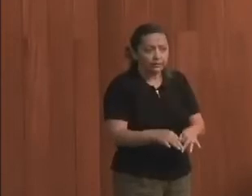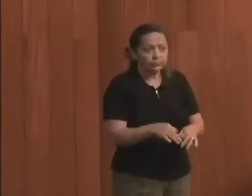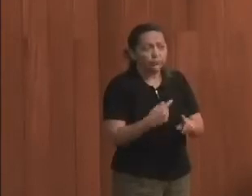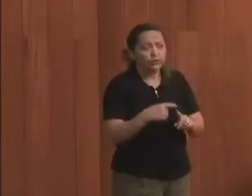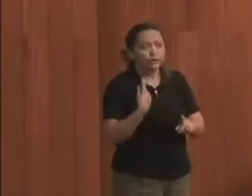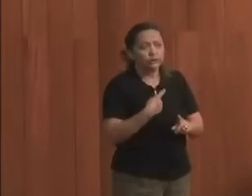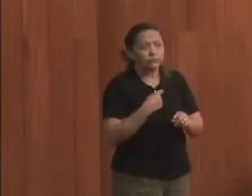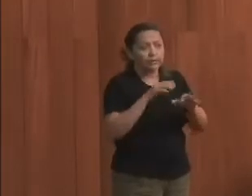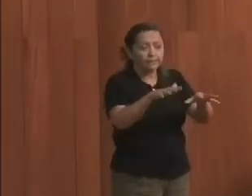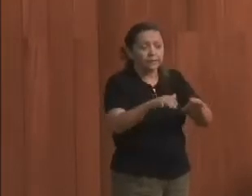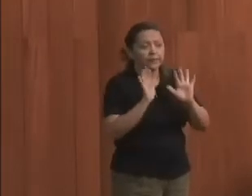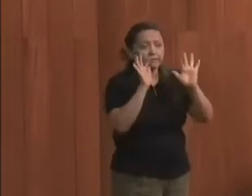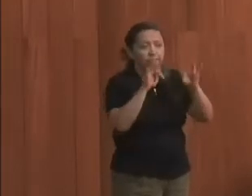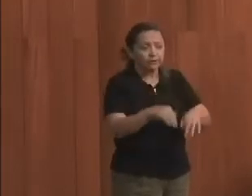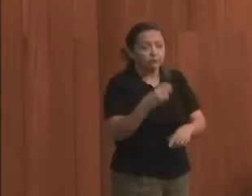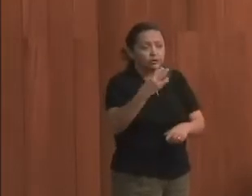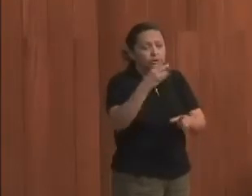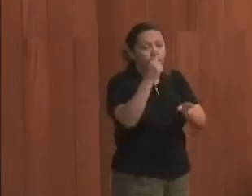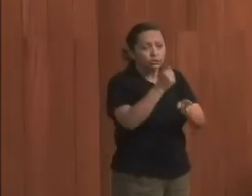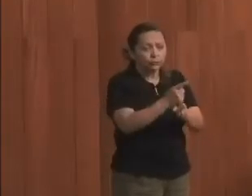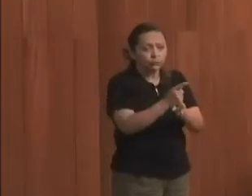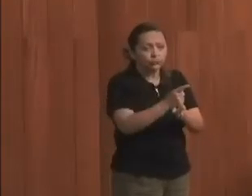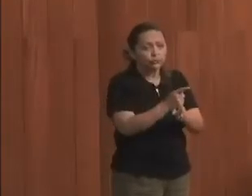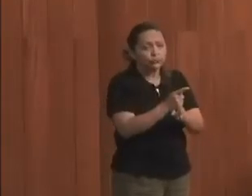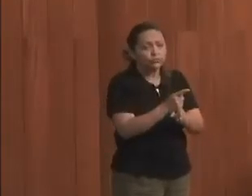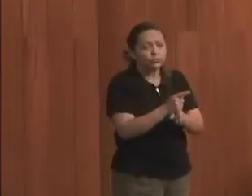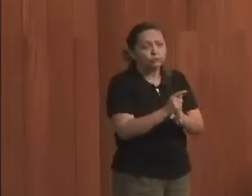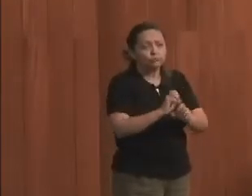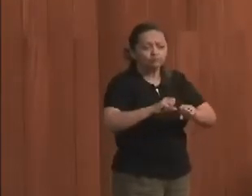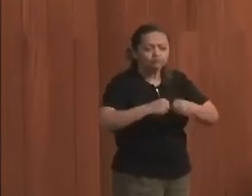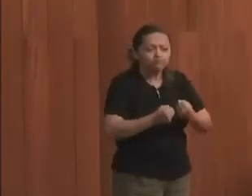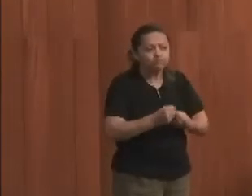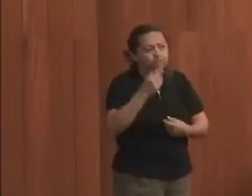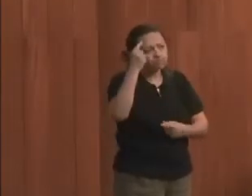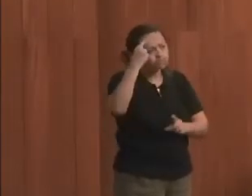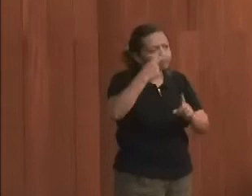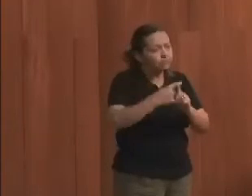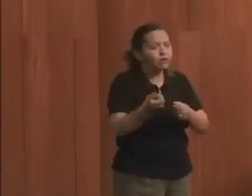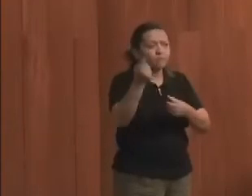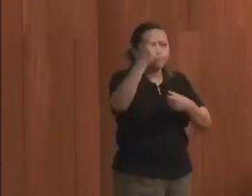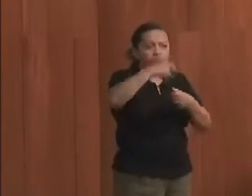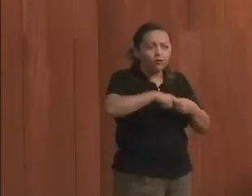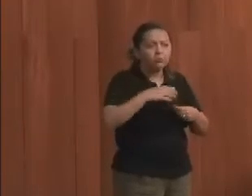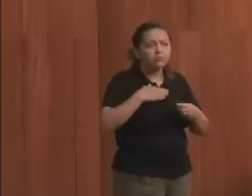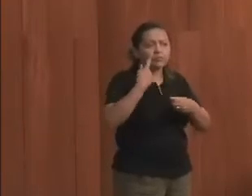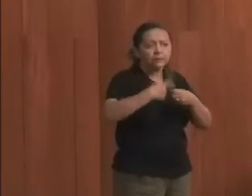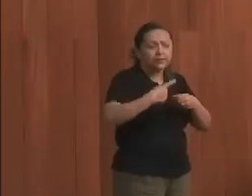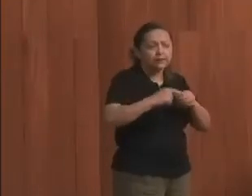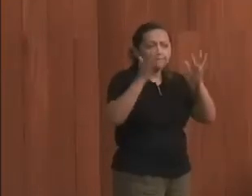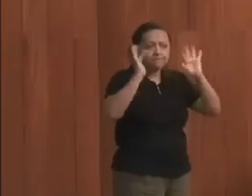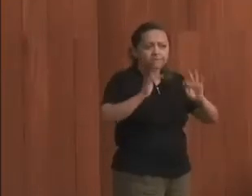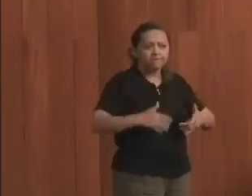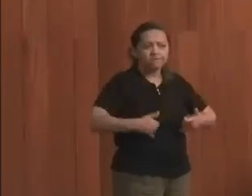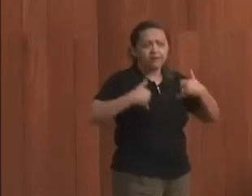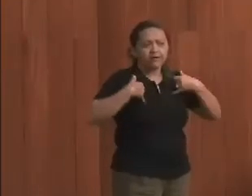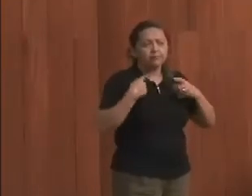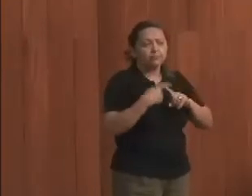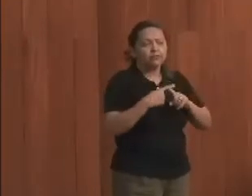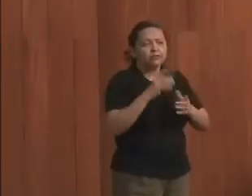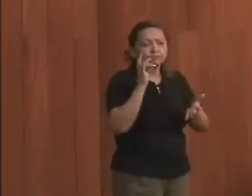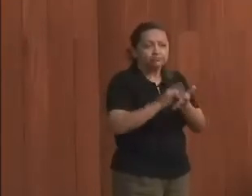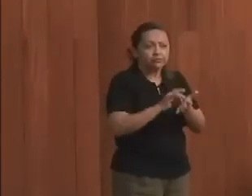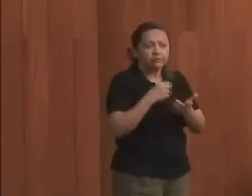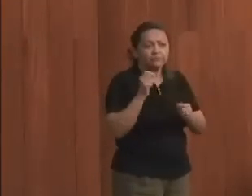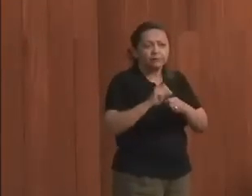a gente está na plenária final desse terceiro encontro com o energizado. Volto para minhas bases felizes, porque realmente a gente cumpriu um